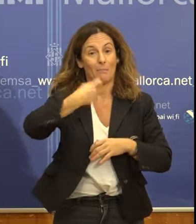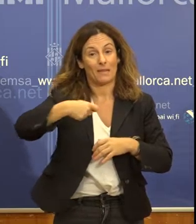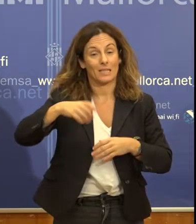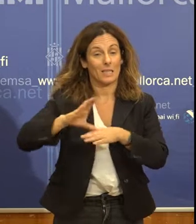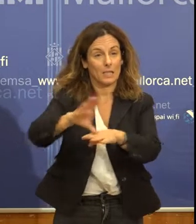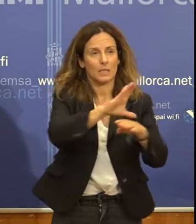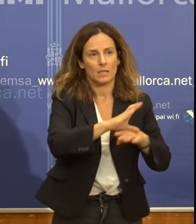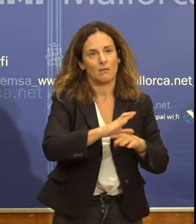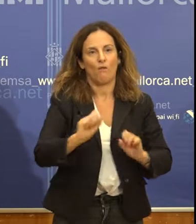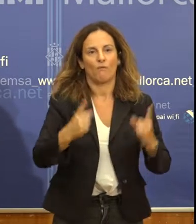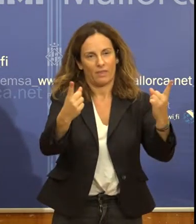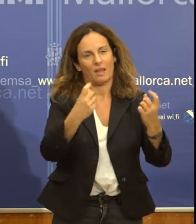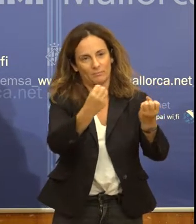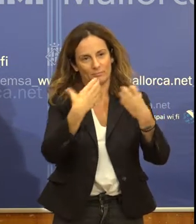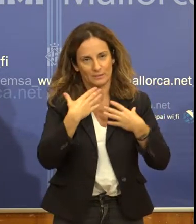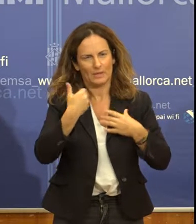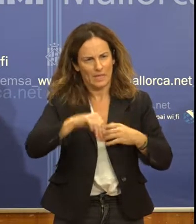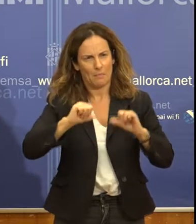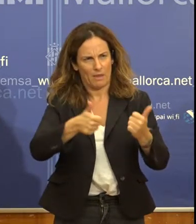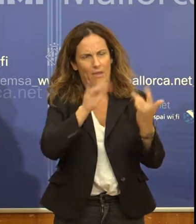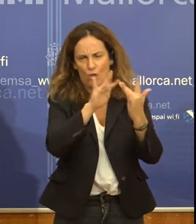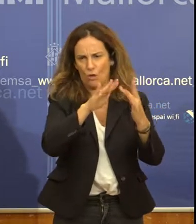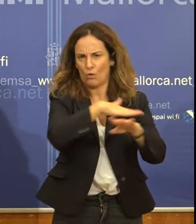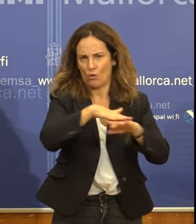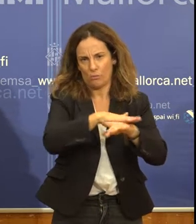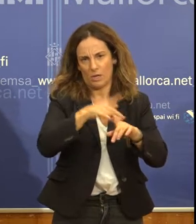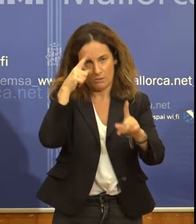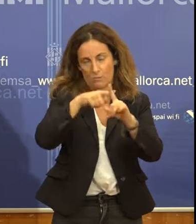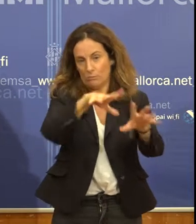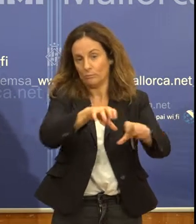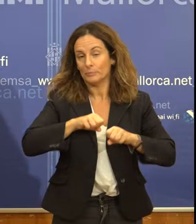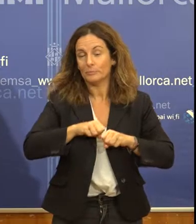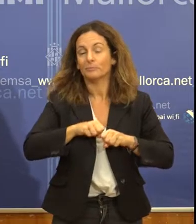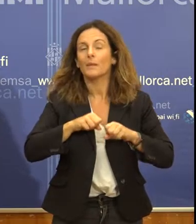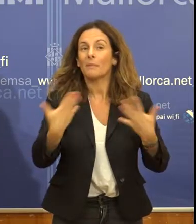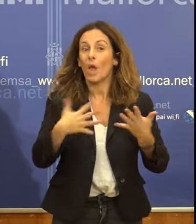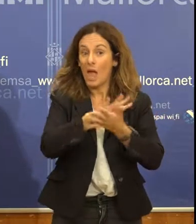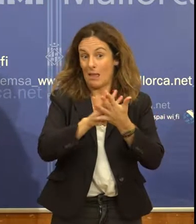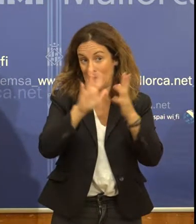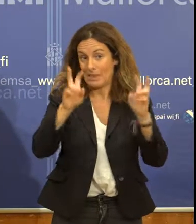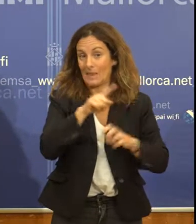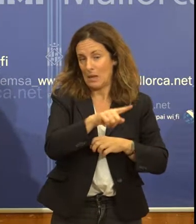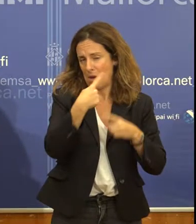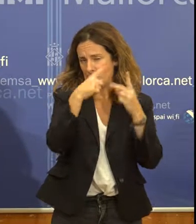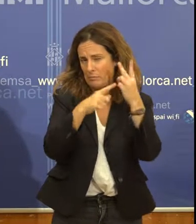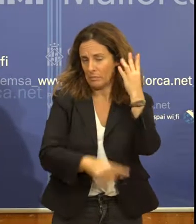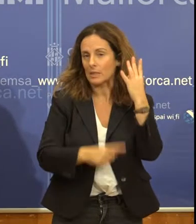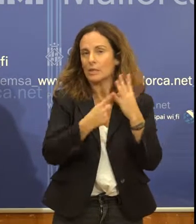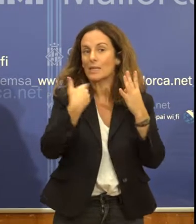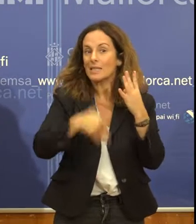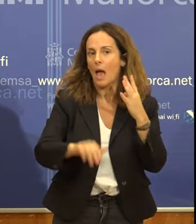cosa important que s'ha de remarcar quan estem iniciant les converses per a rebre les competències en promoció turística, és que ja estem treballant